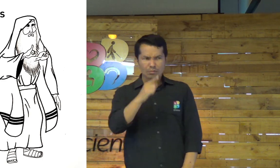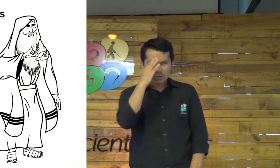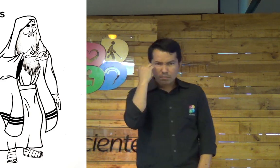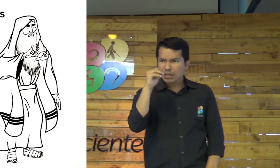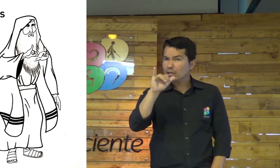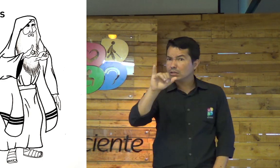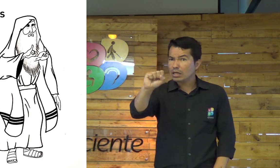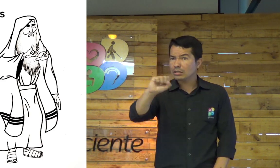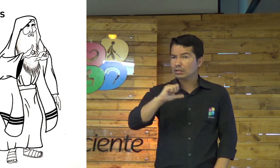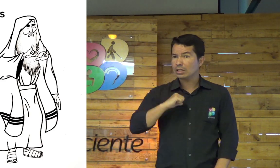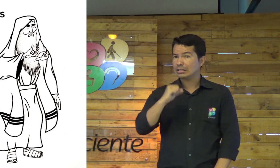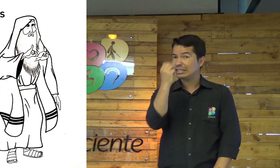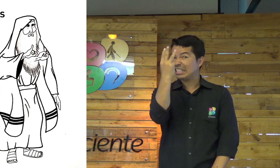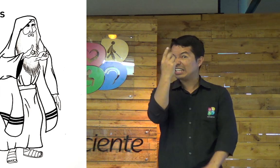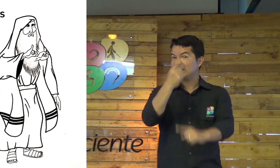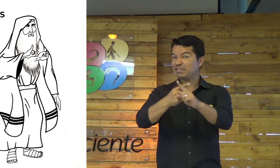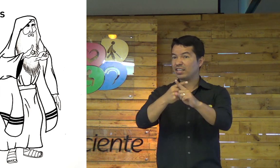Porque ele estava preocupado, por exemplo,